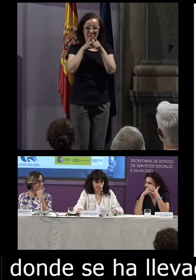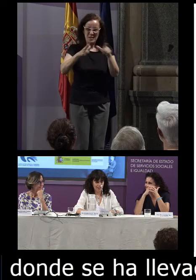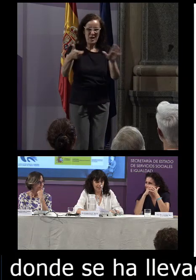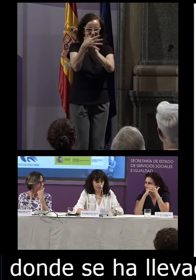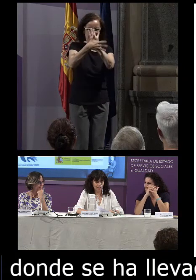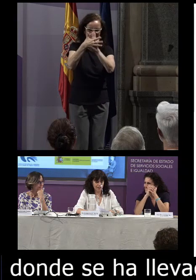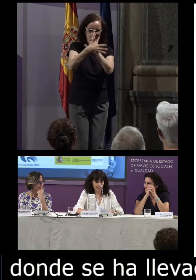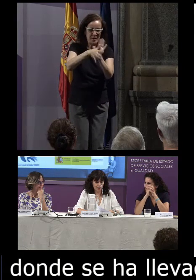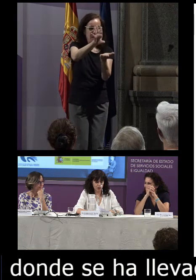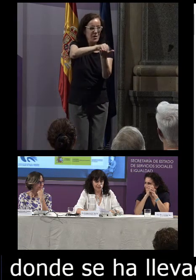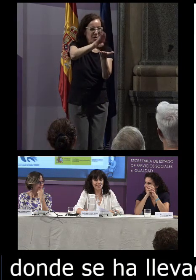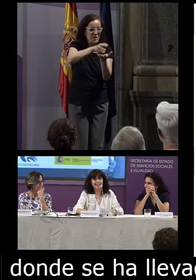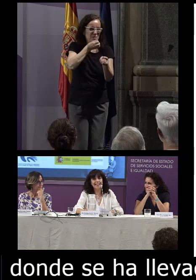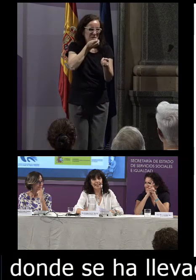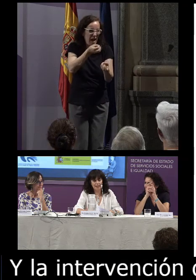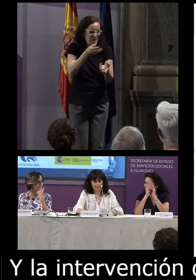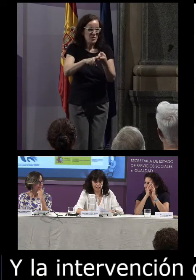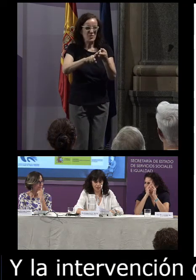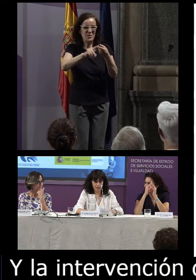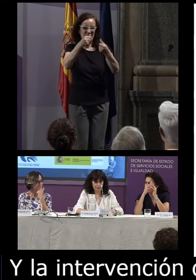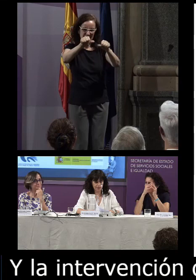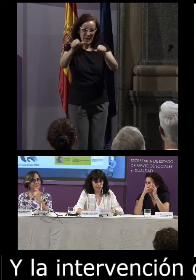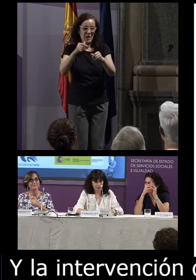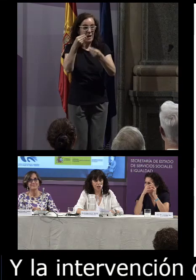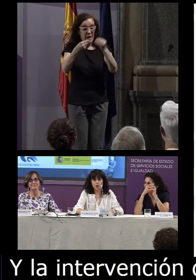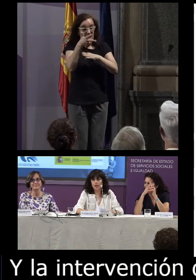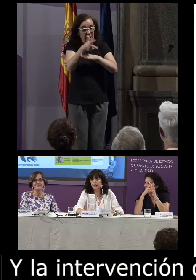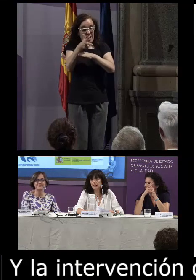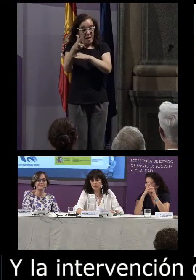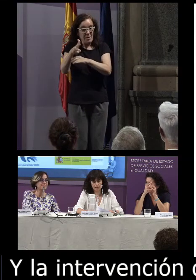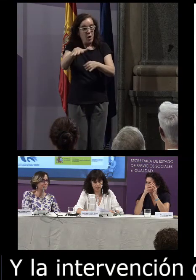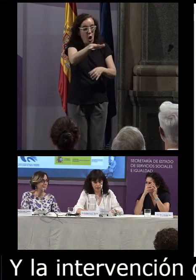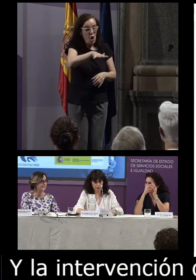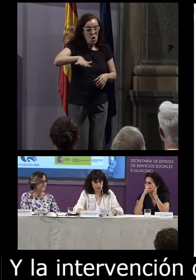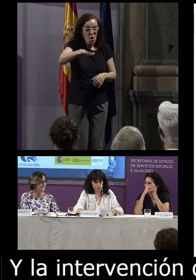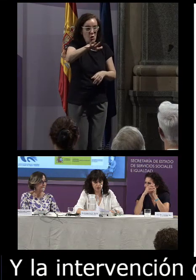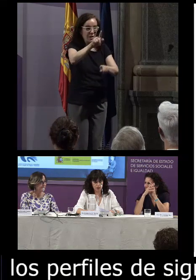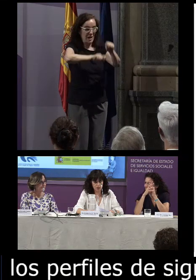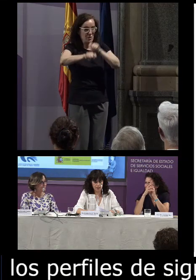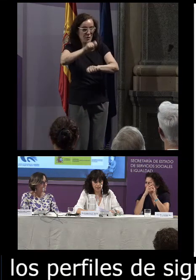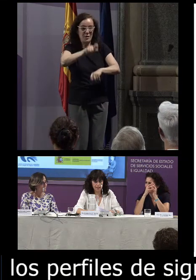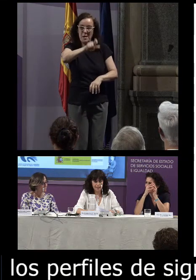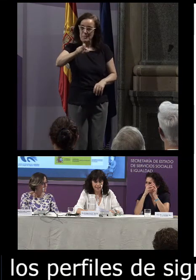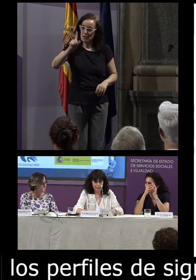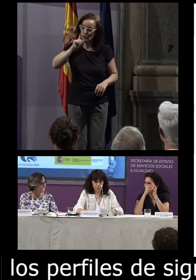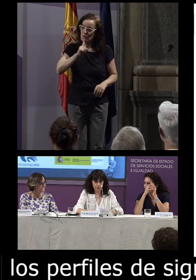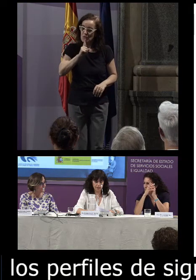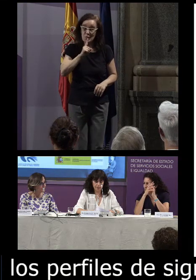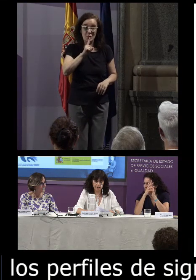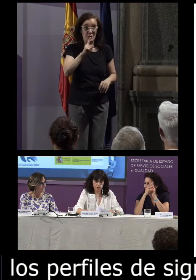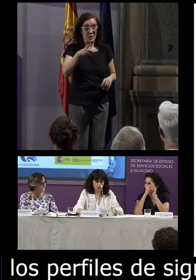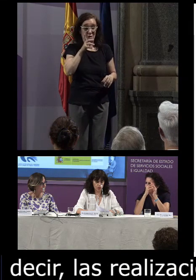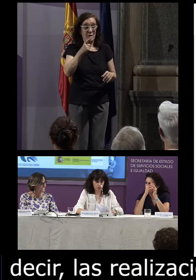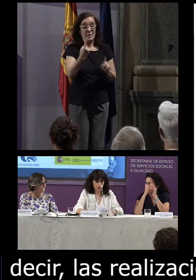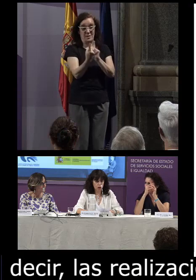la recogida de datos es decir la realización de las grabaciones en los locales de las asociaciones de personas sordas guiadas por el